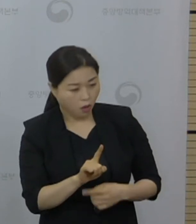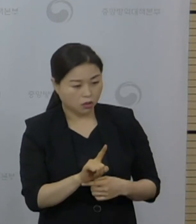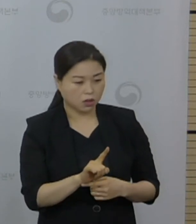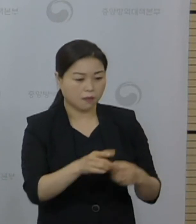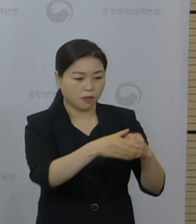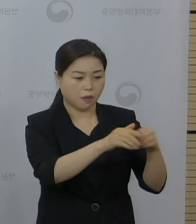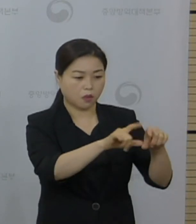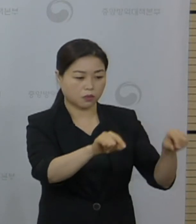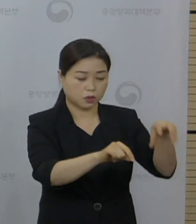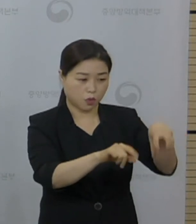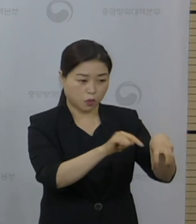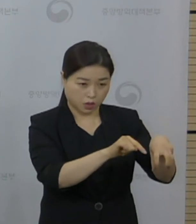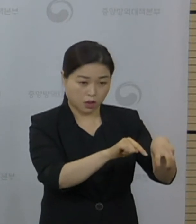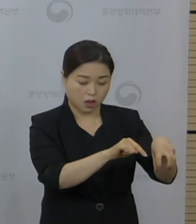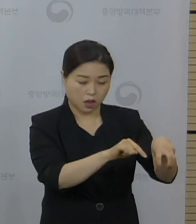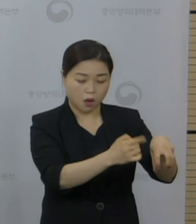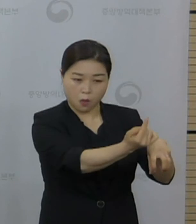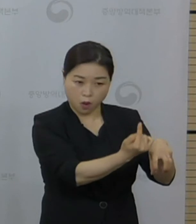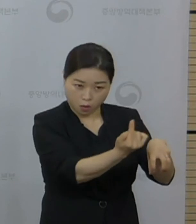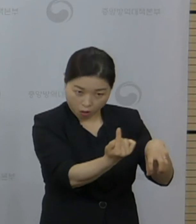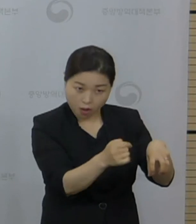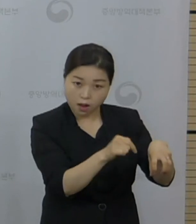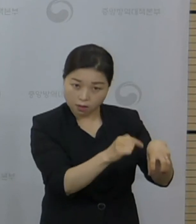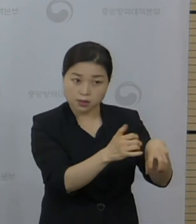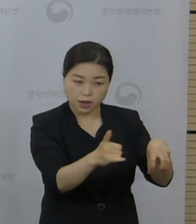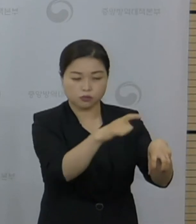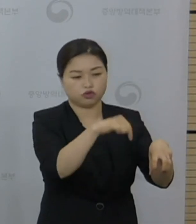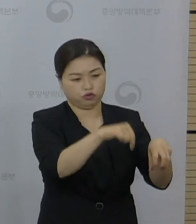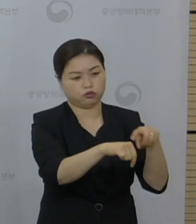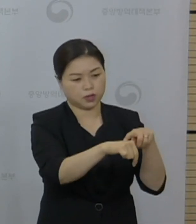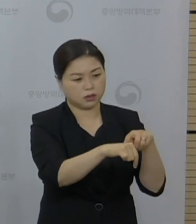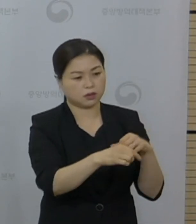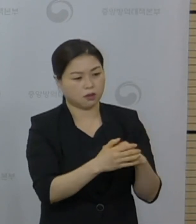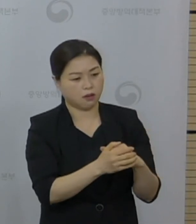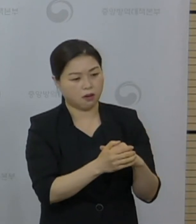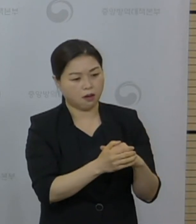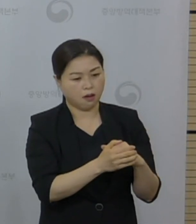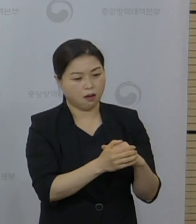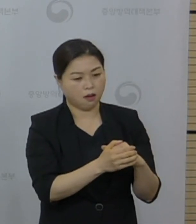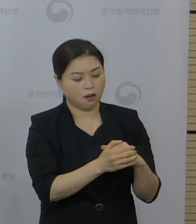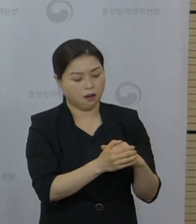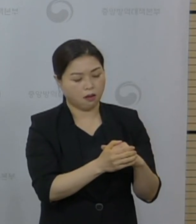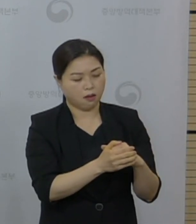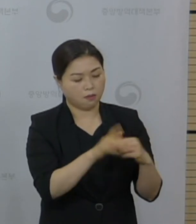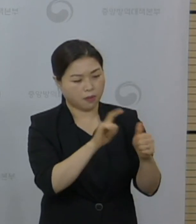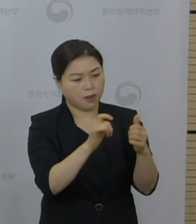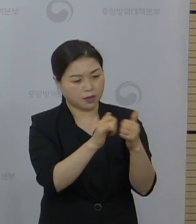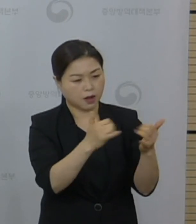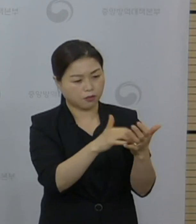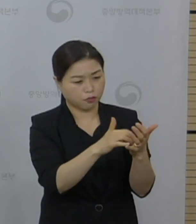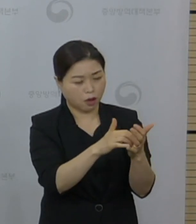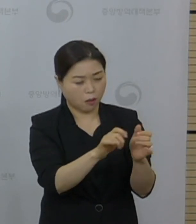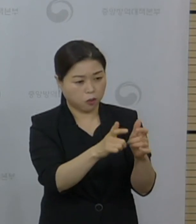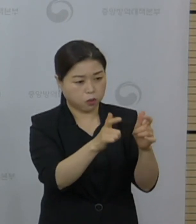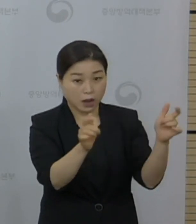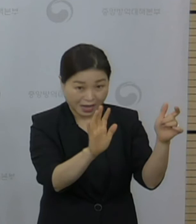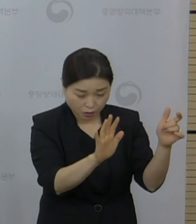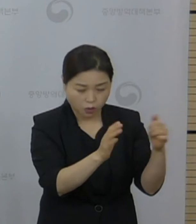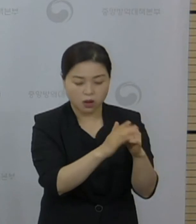음식점에 방문자 중에서 추가 확진자들이 나왔다 거기에서 시작되는 게 아니라